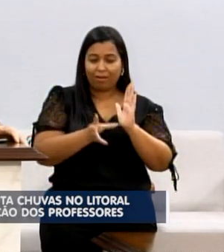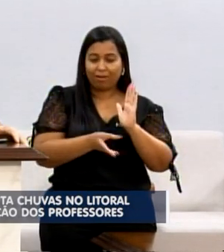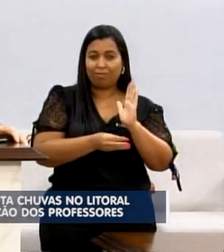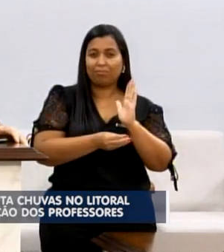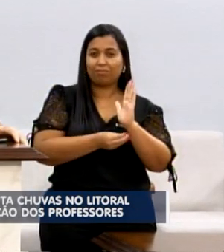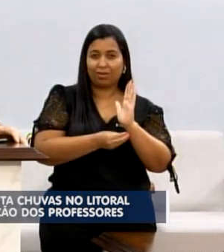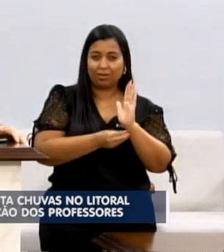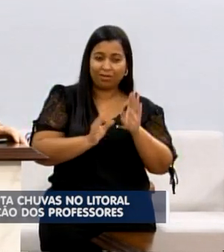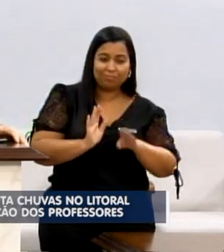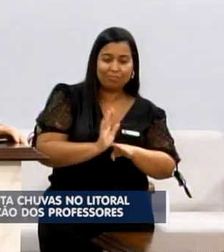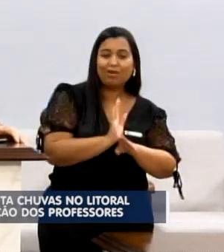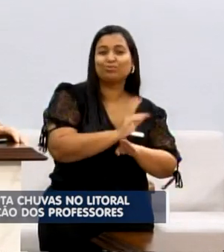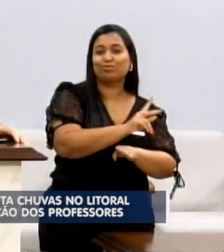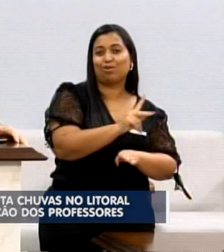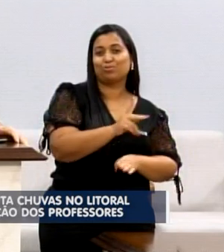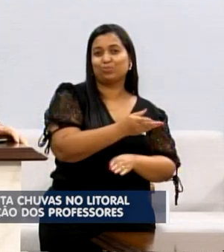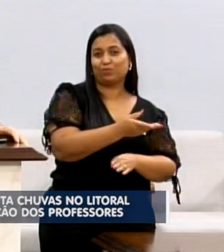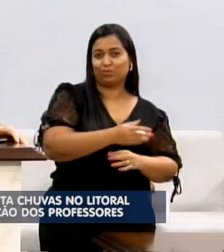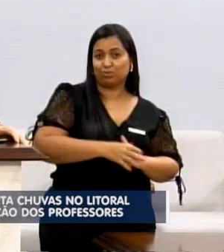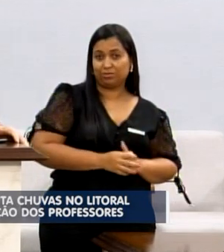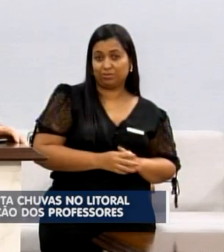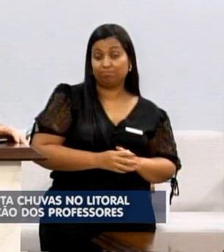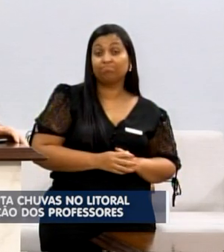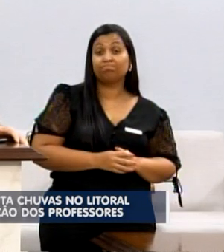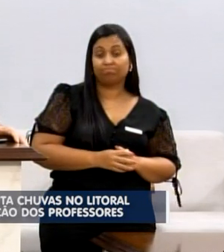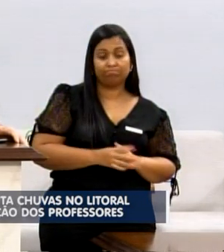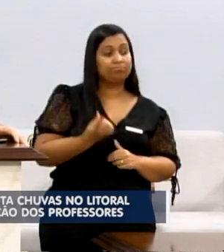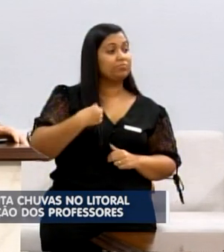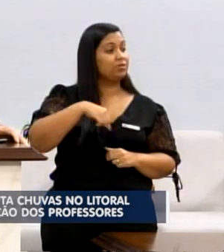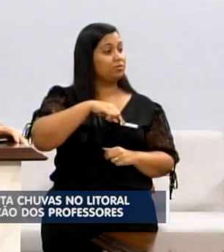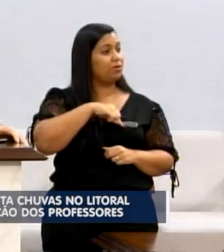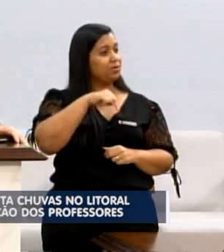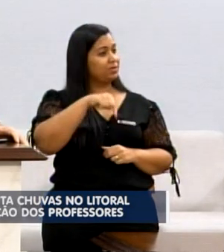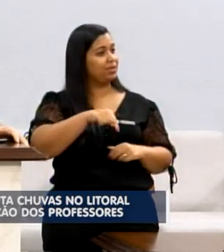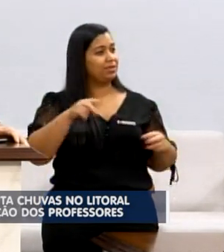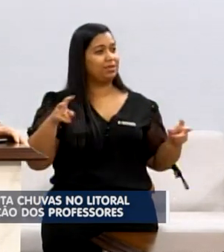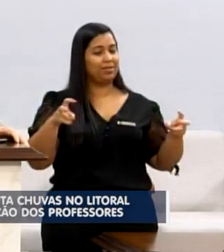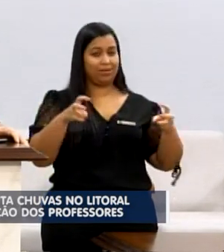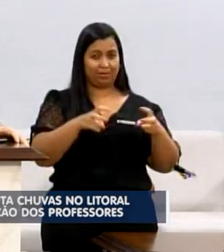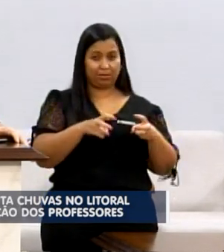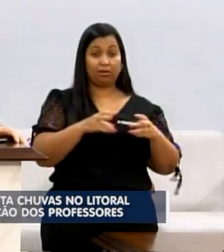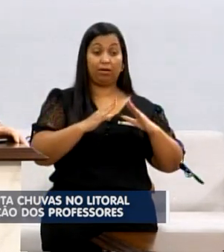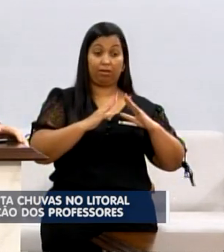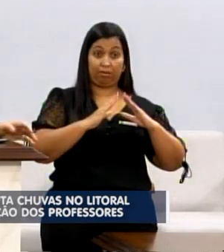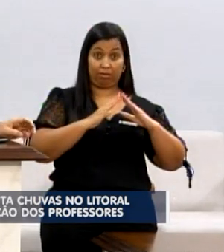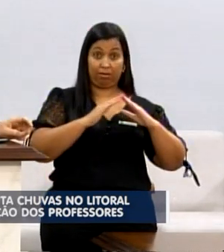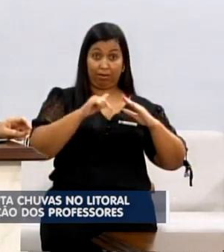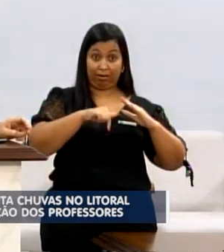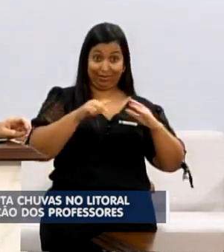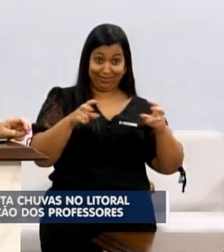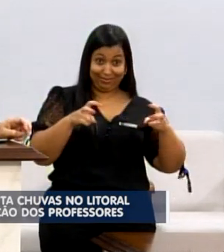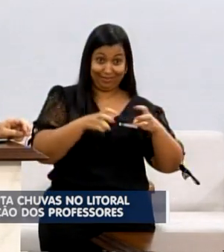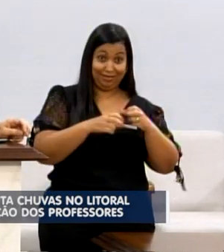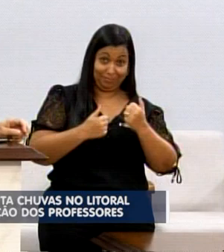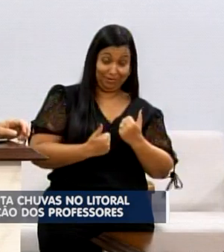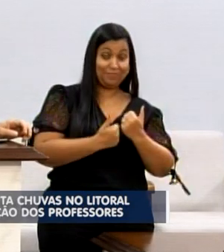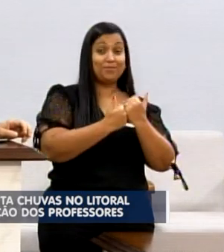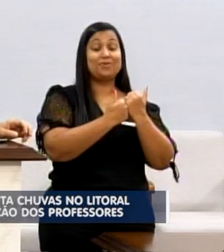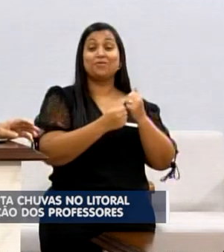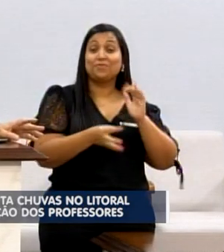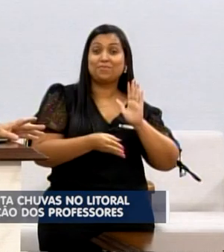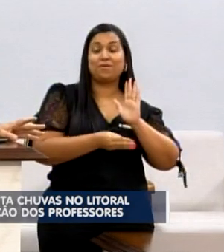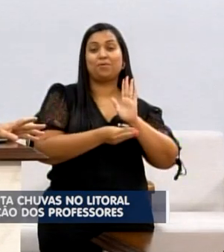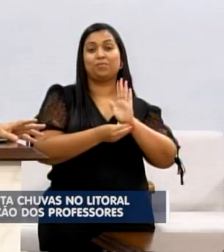em prol dos professores. Nós, aqui a Casa, apoiou uma emenda do vereador João Paulo Rilo,